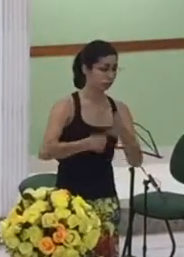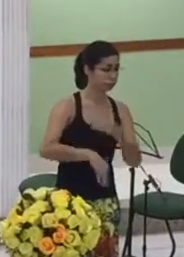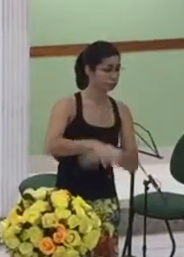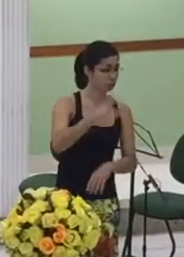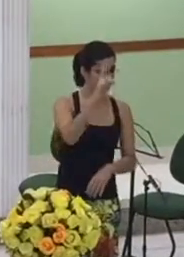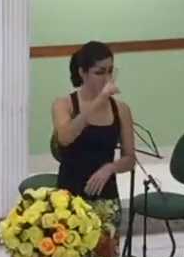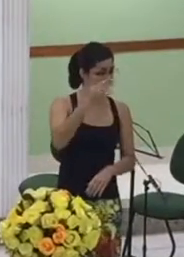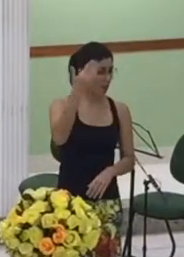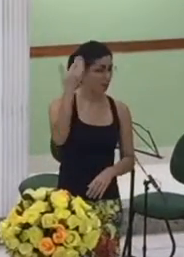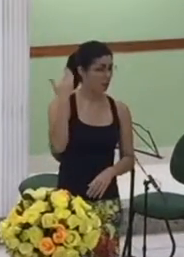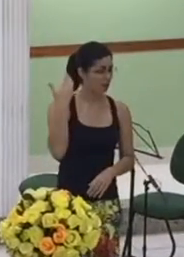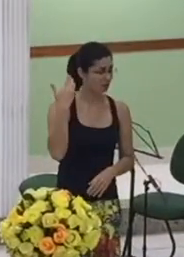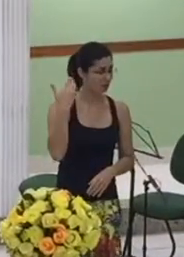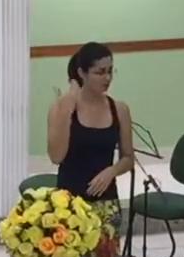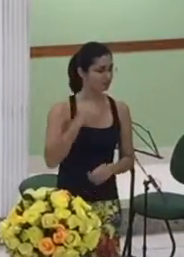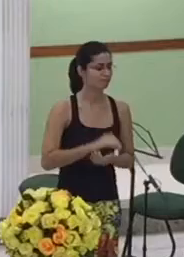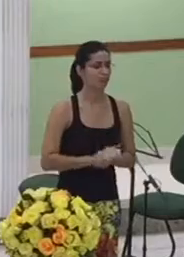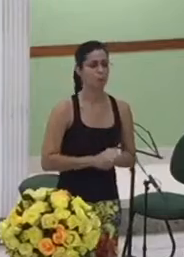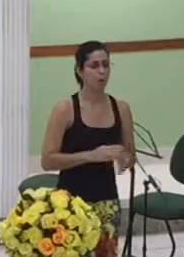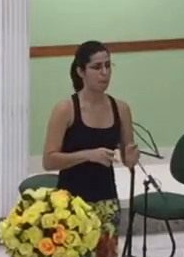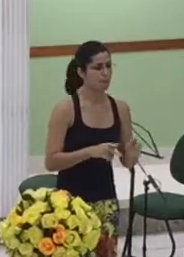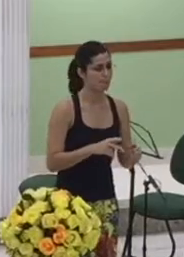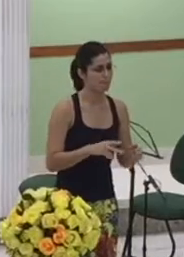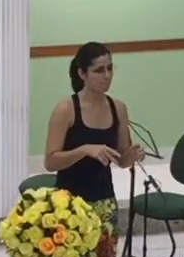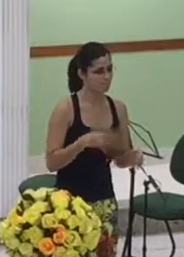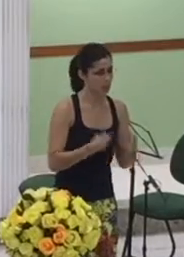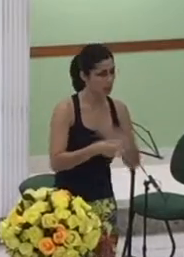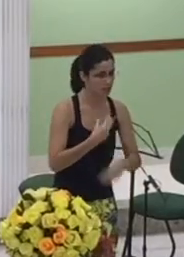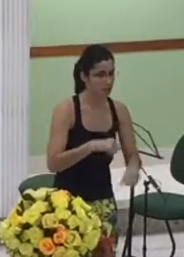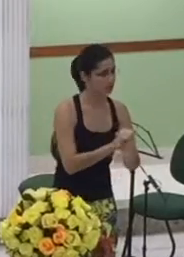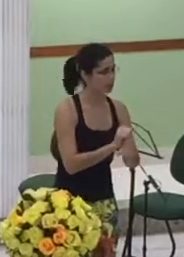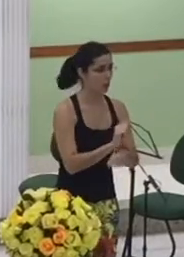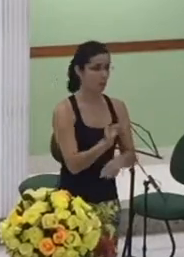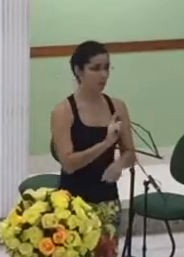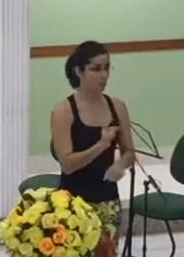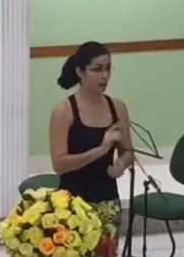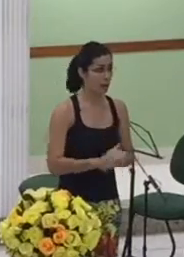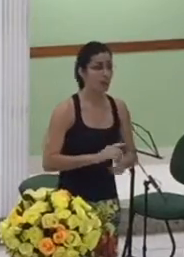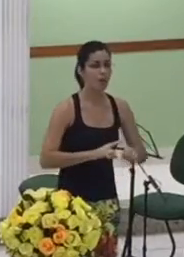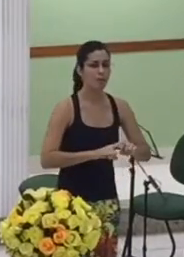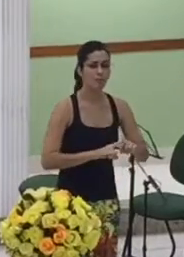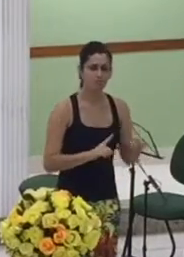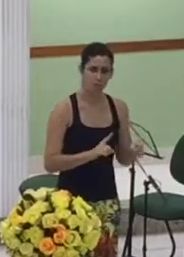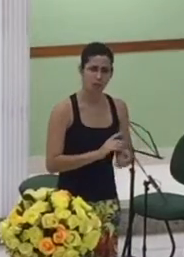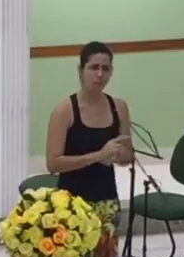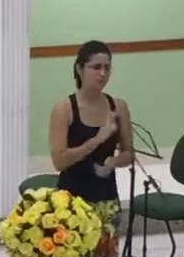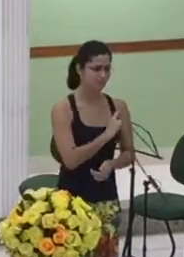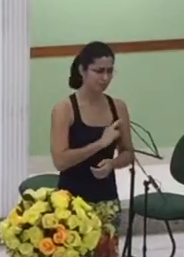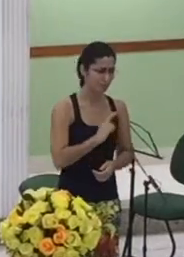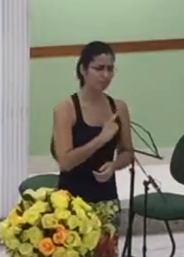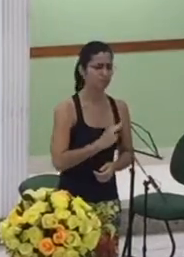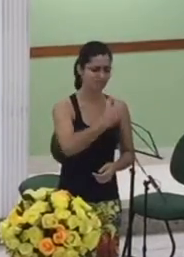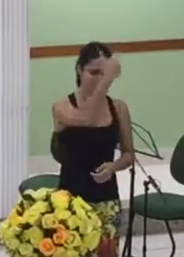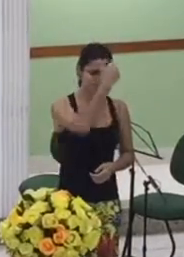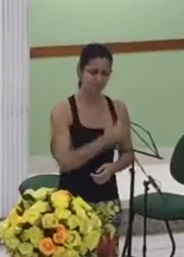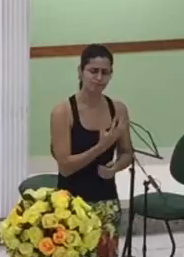nobre índia e a primeira coisa que ela diz a sua sogra é falar não vou te abandonar jamais eu vou com você